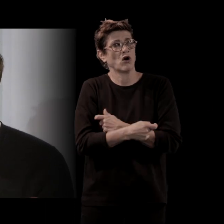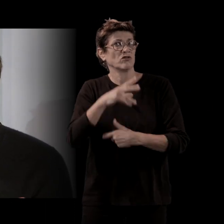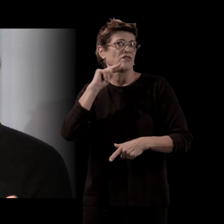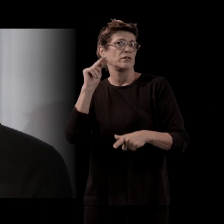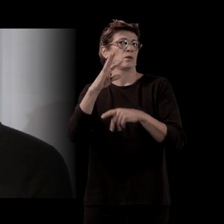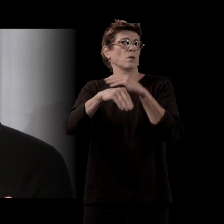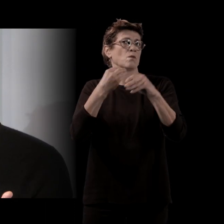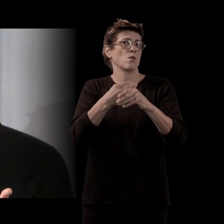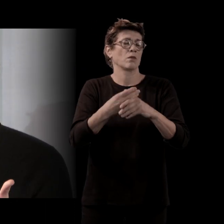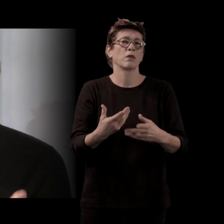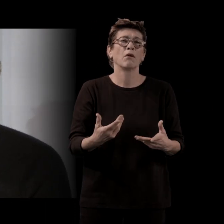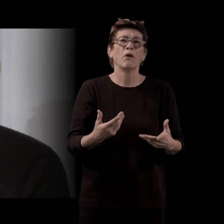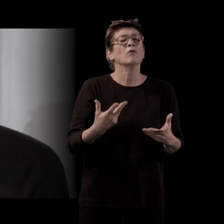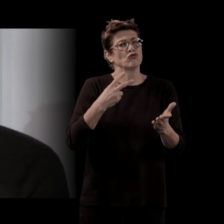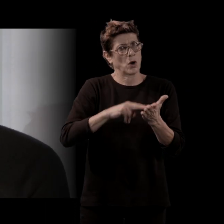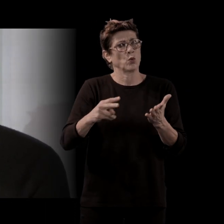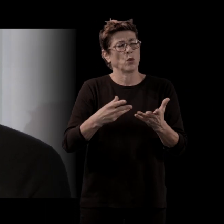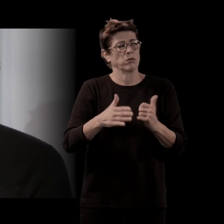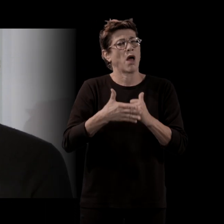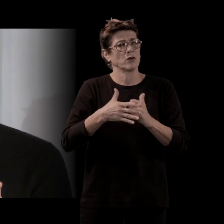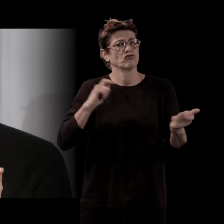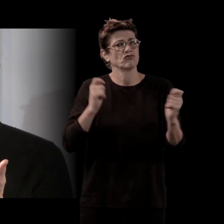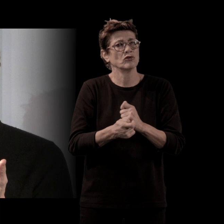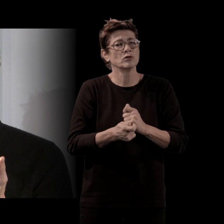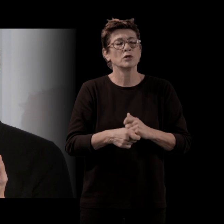d'en avoir lu. voyez ? Mais c'est-à-dire que